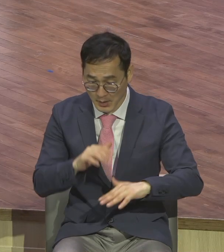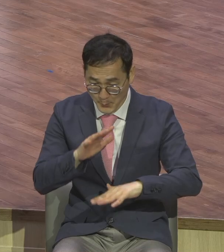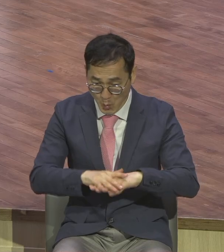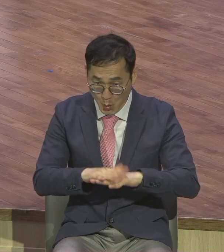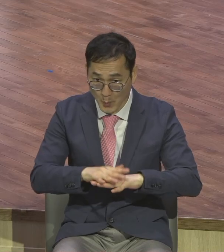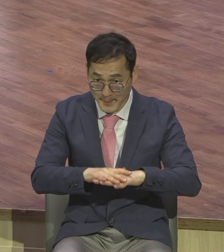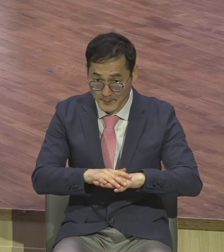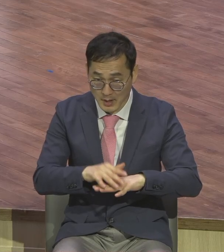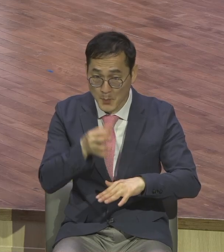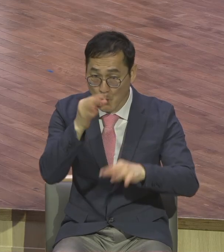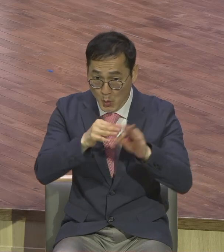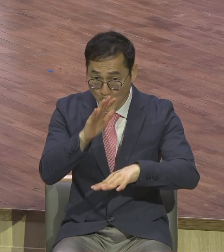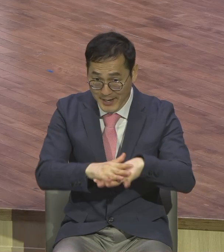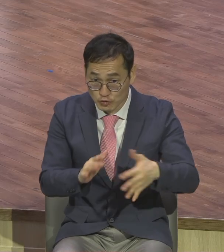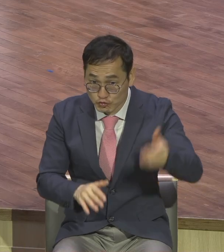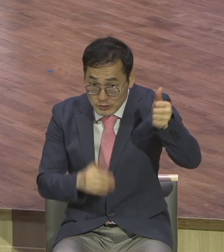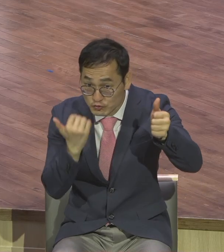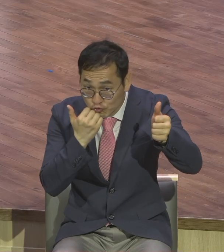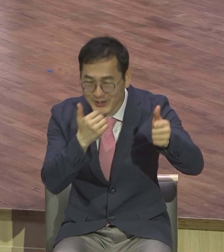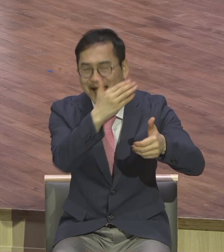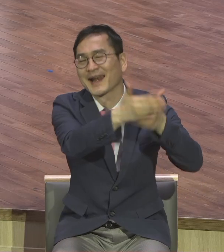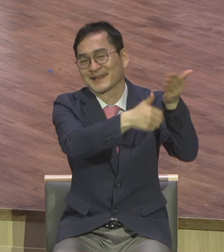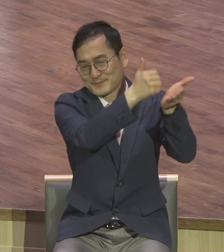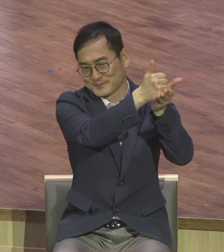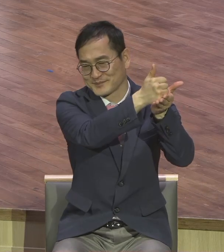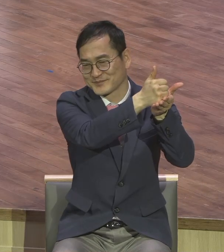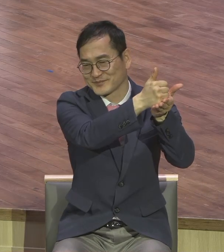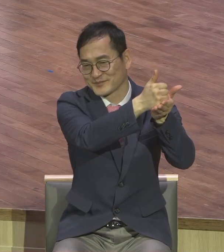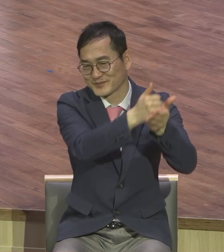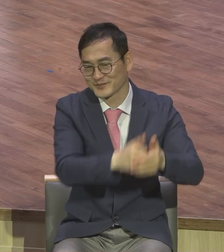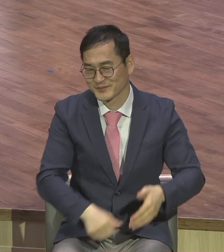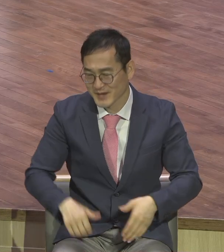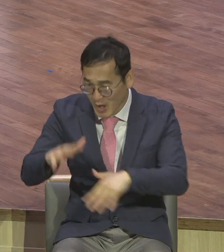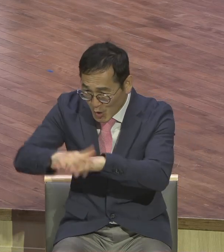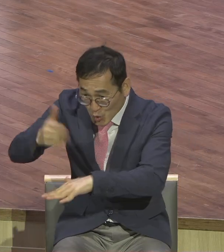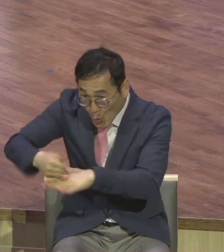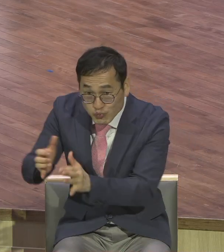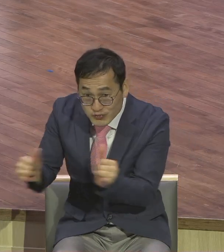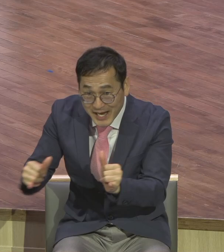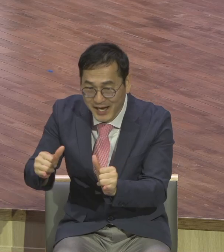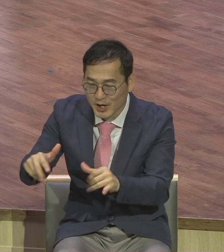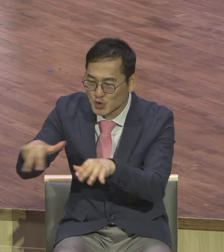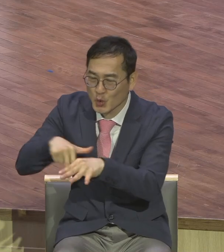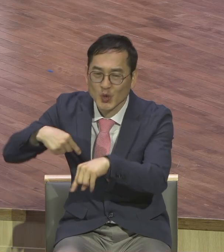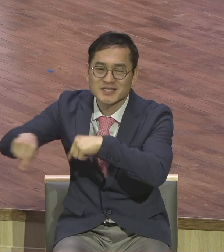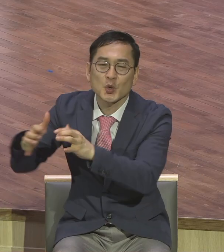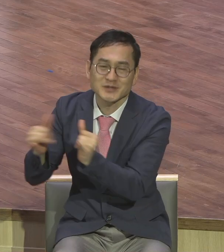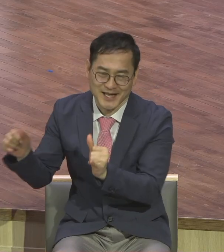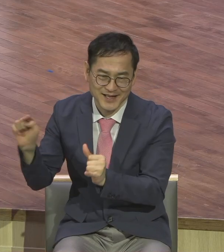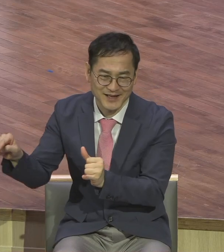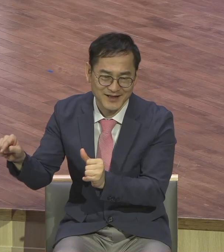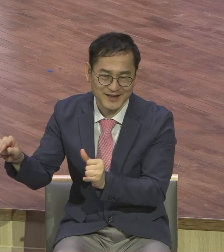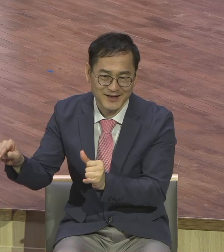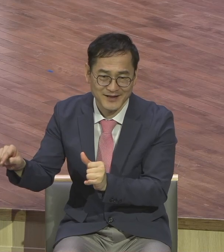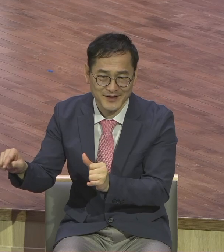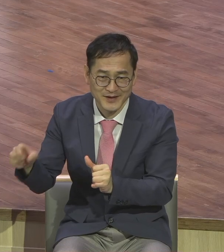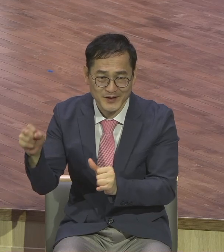하나님을 상징하고 악한 농부는 유대 지도자들을 상징하고 주인이 보낸 많은 종두는